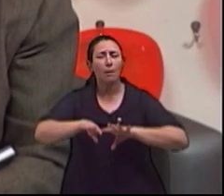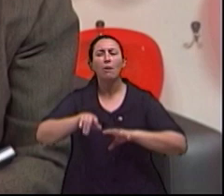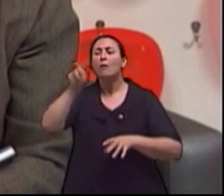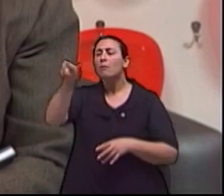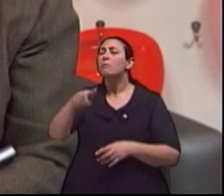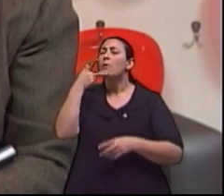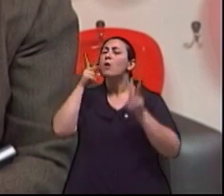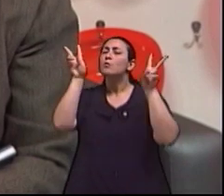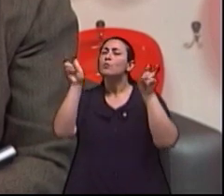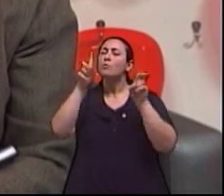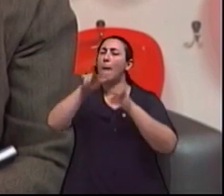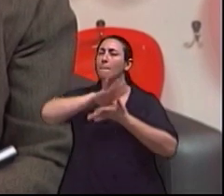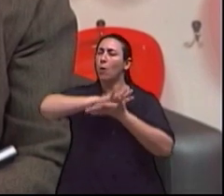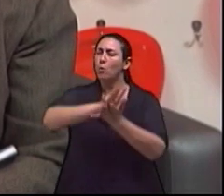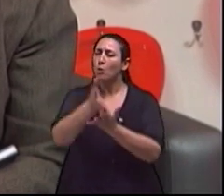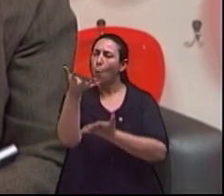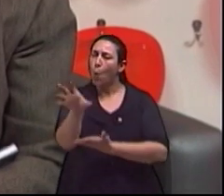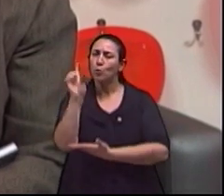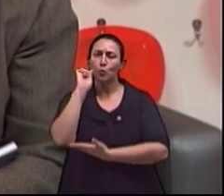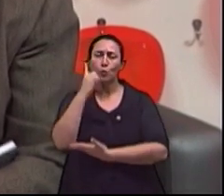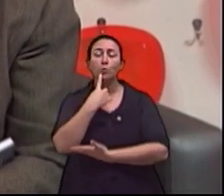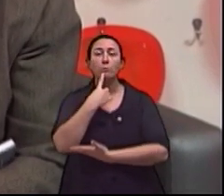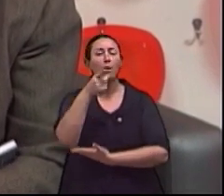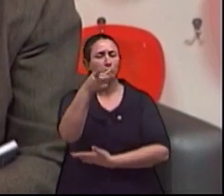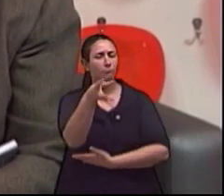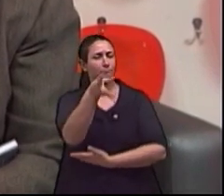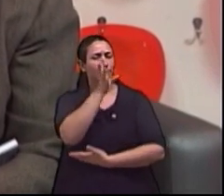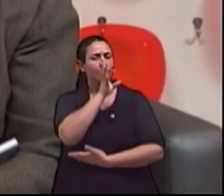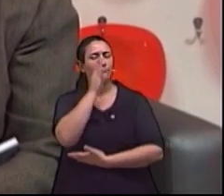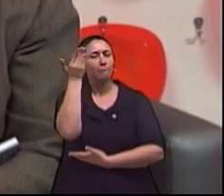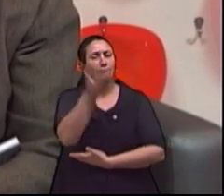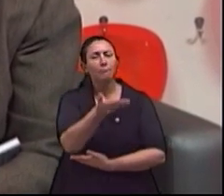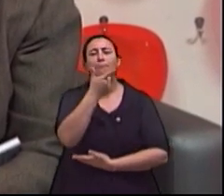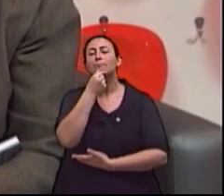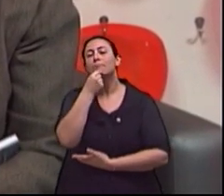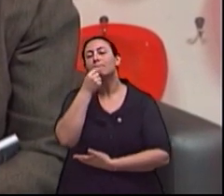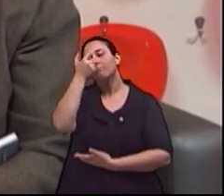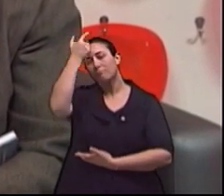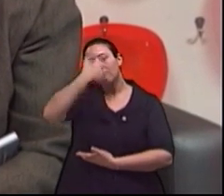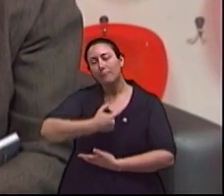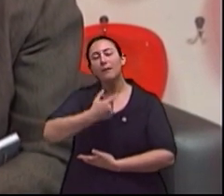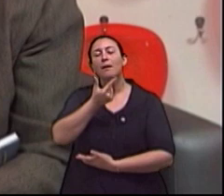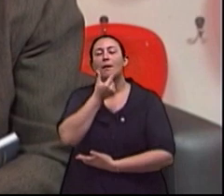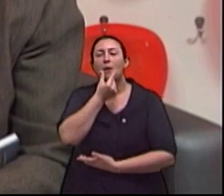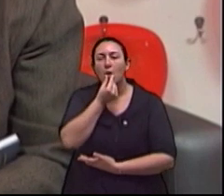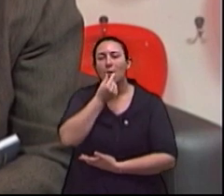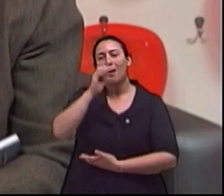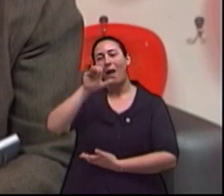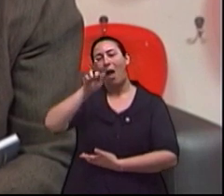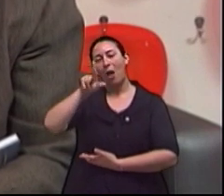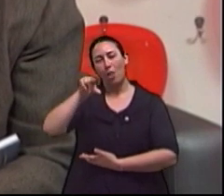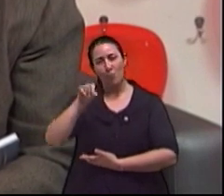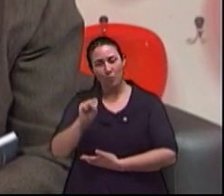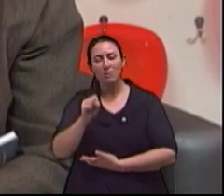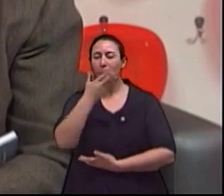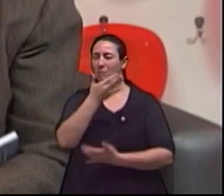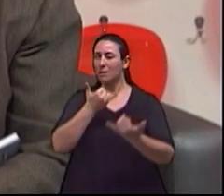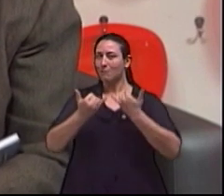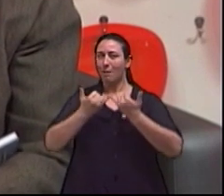surdo. Vamos ver agora mais um pouquinho da história de vida do Carlos, esse exemplo para todos